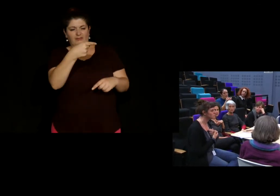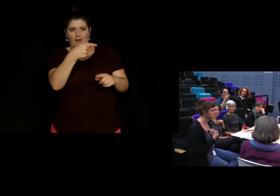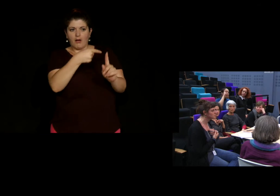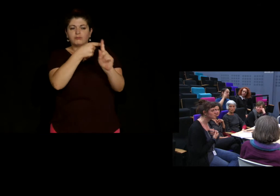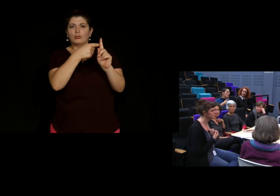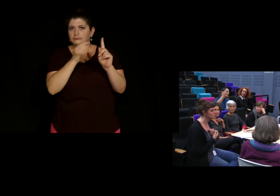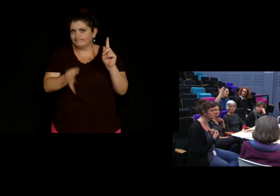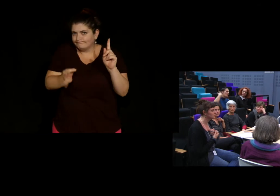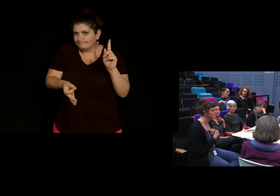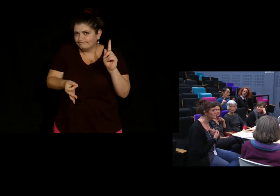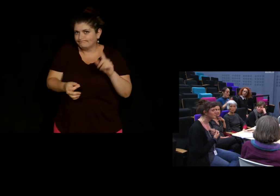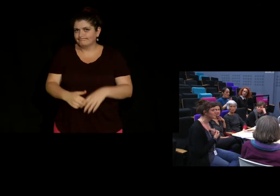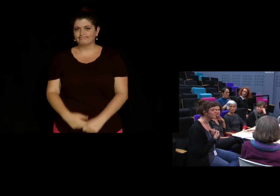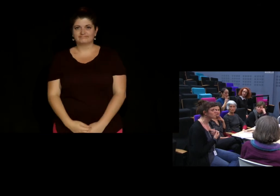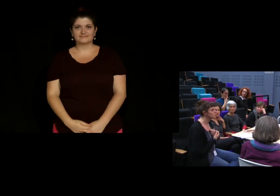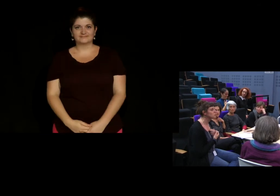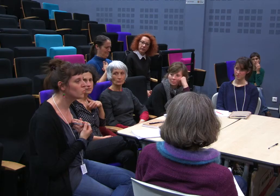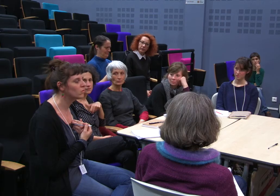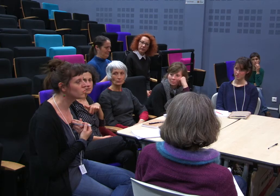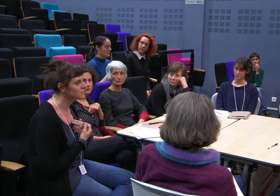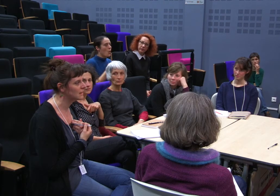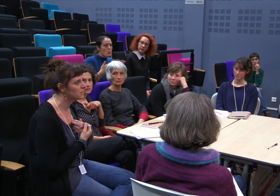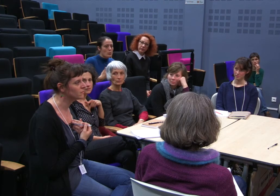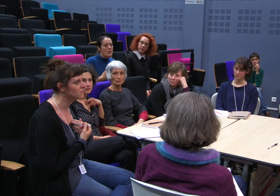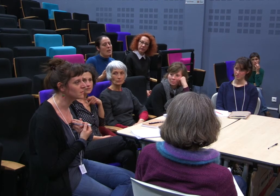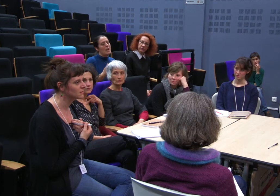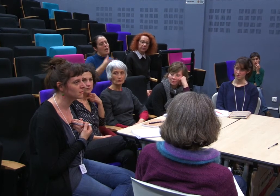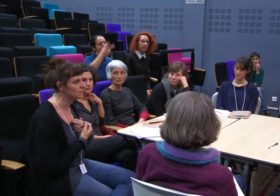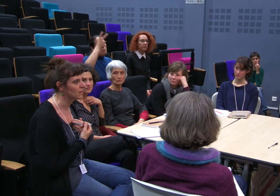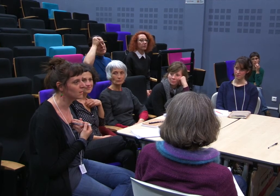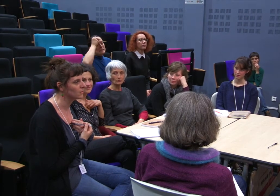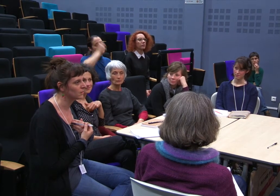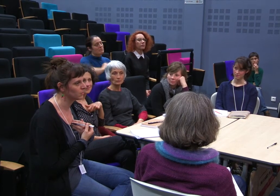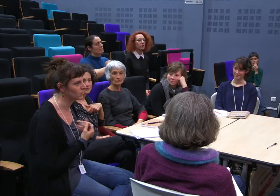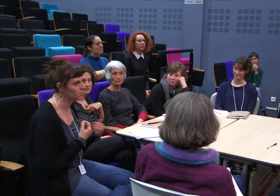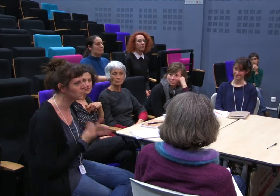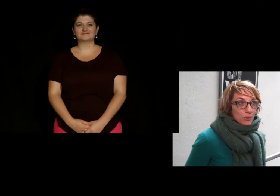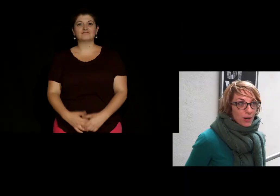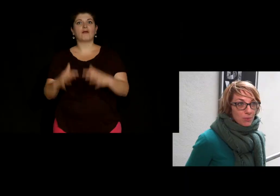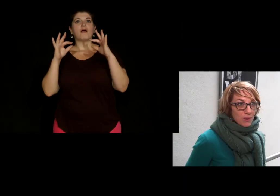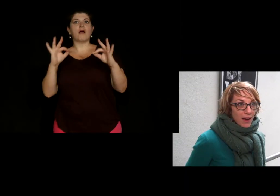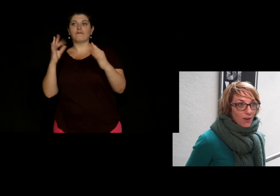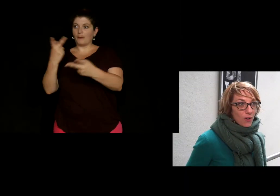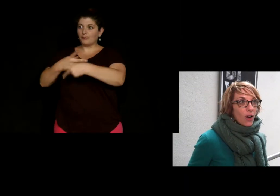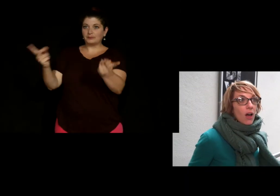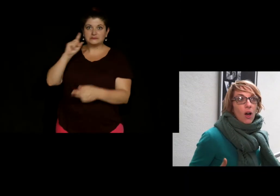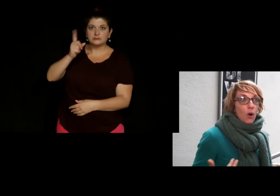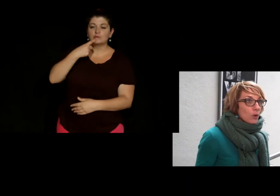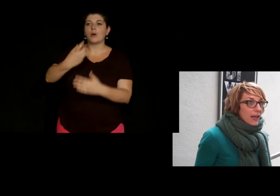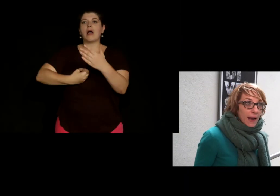ça ne le faisait pas et aujourd'hui je comprends pourquoi ça ne l'a pas fait en fait on va prendre pas mal de mots de vocabulaire reliés à l